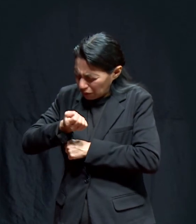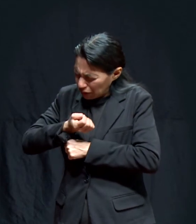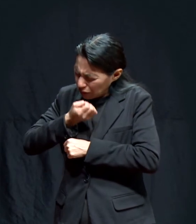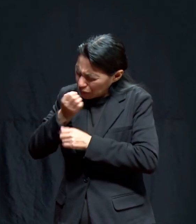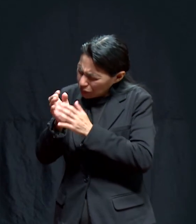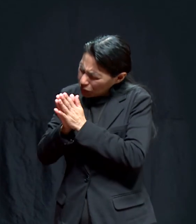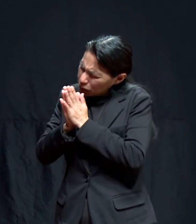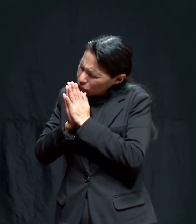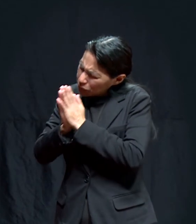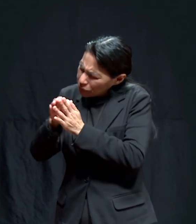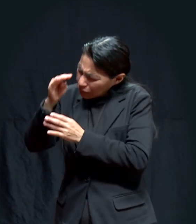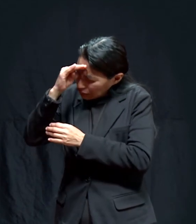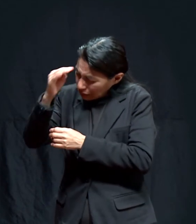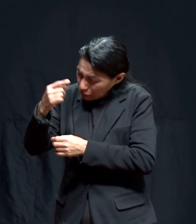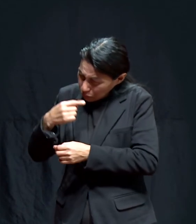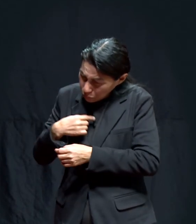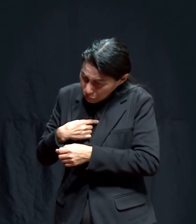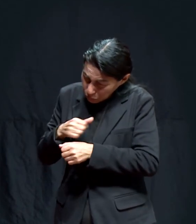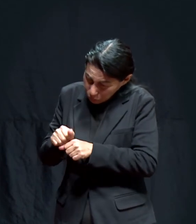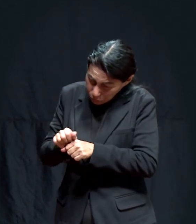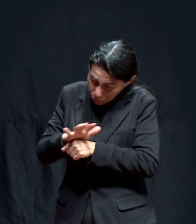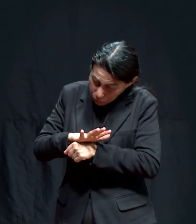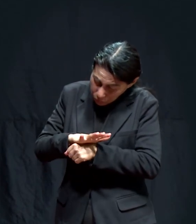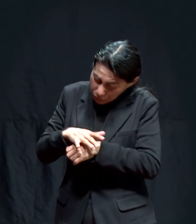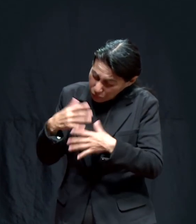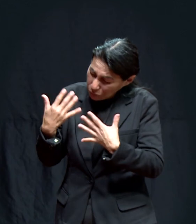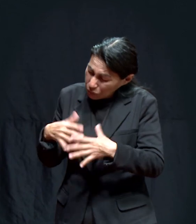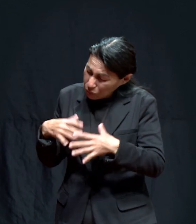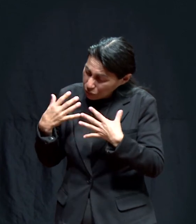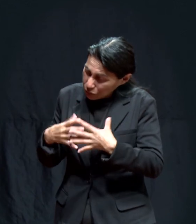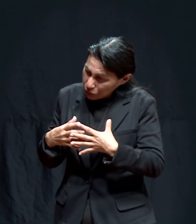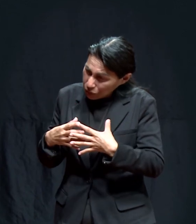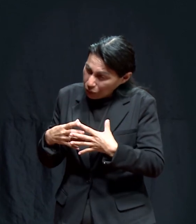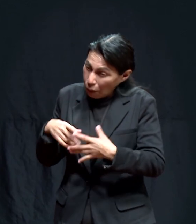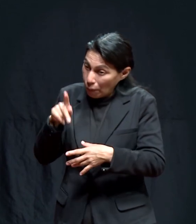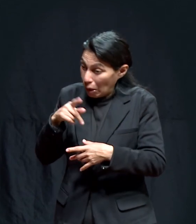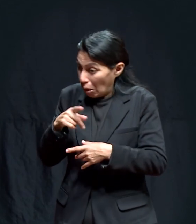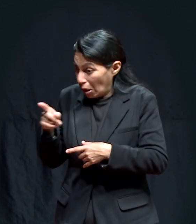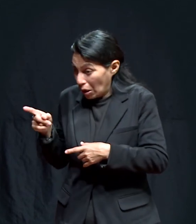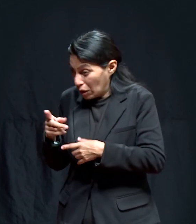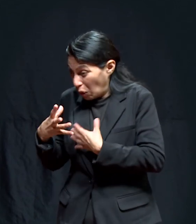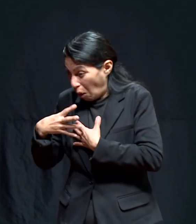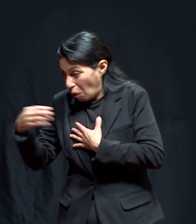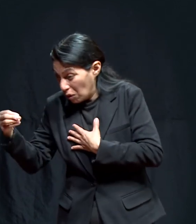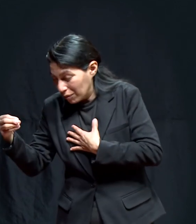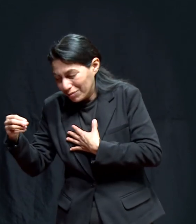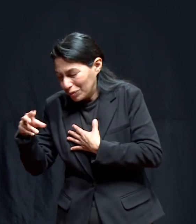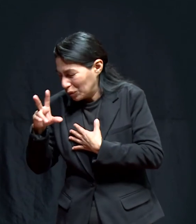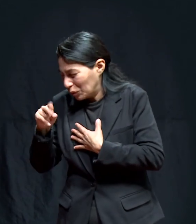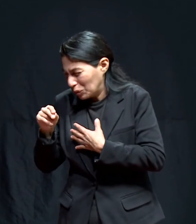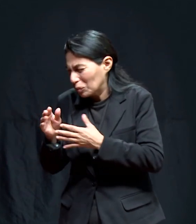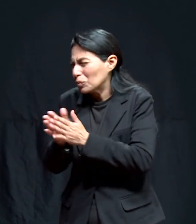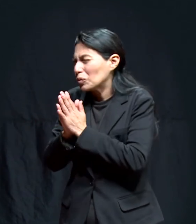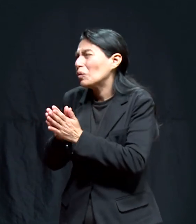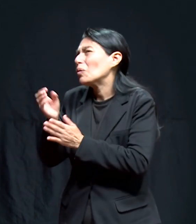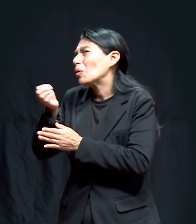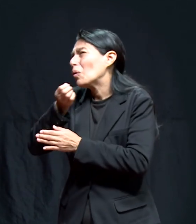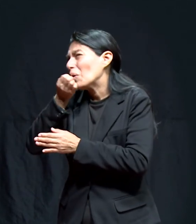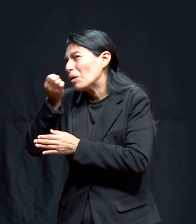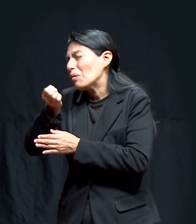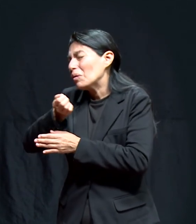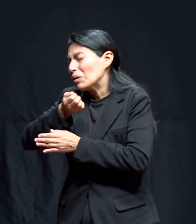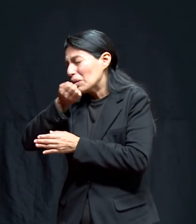y oraba yo fervientemente, señor, si yo estoy infectada de este bicho, por favor, que no las haya yo infectado.